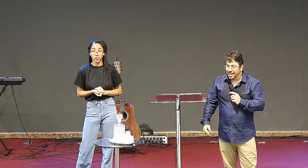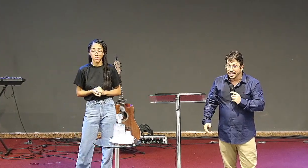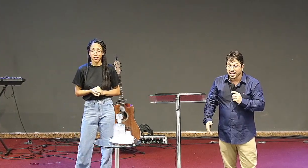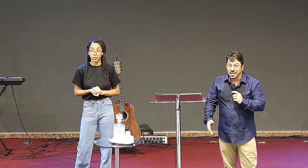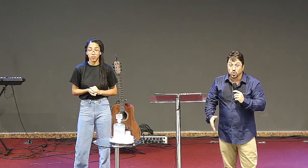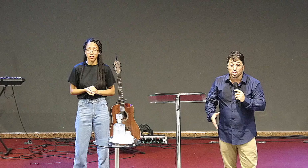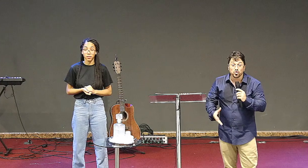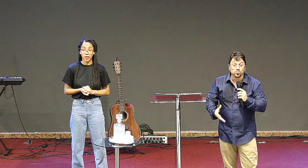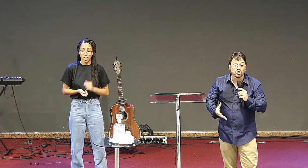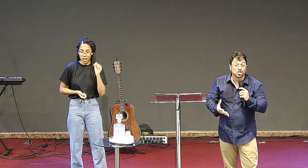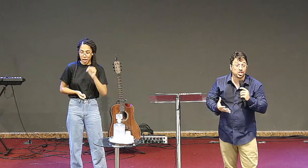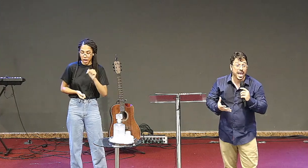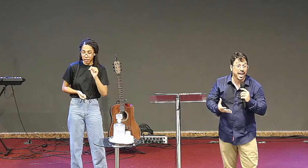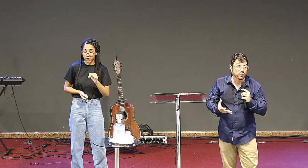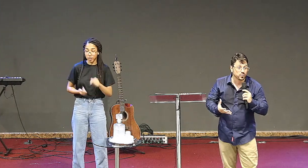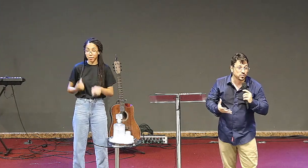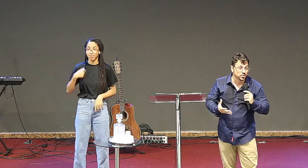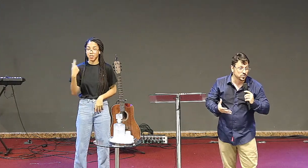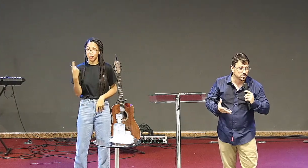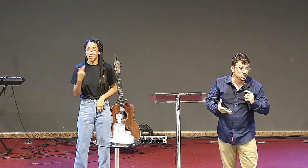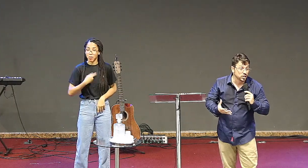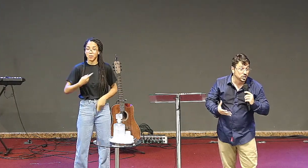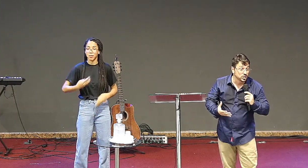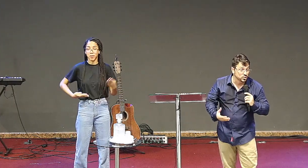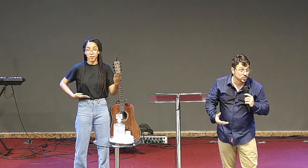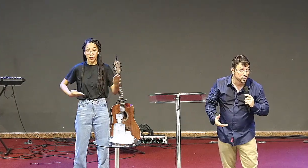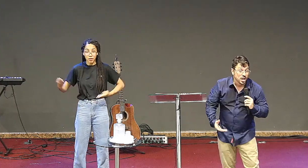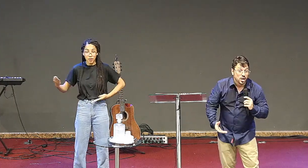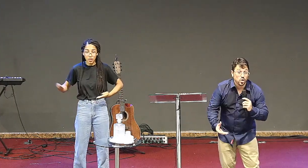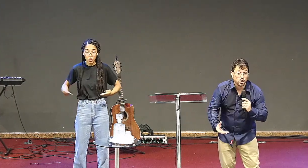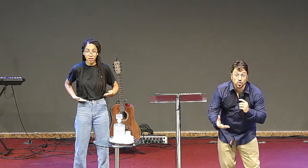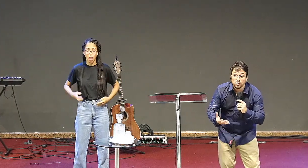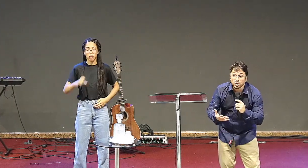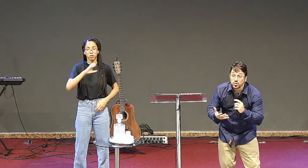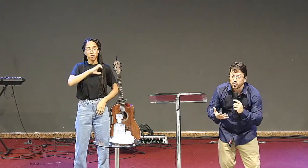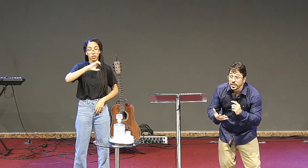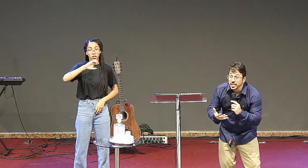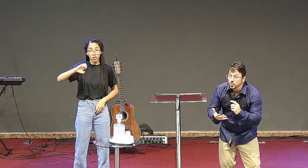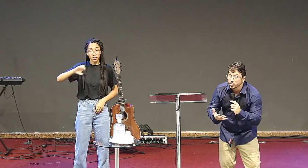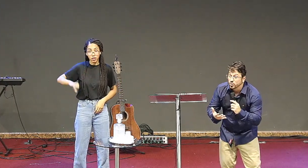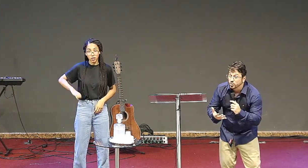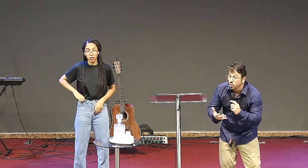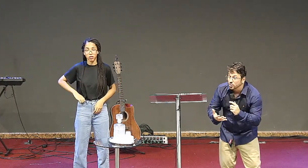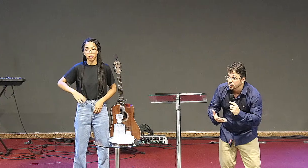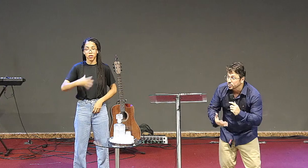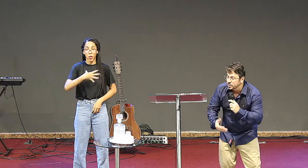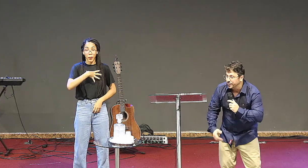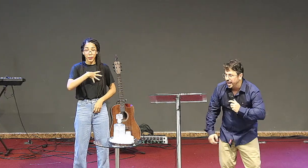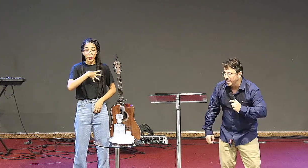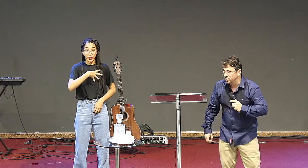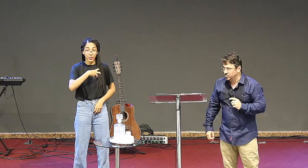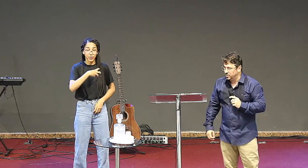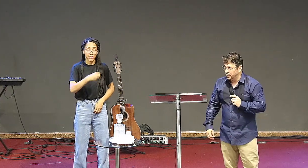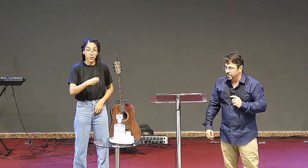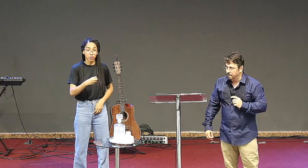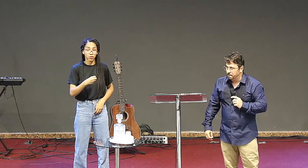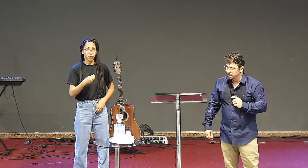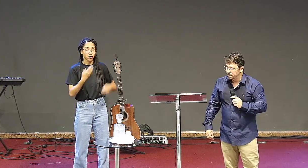aqui nós somos servos de Cristo nós somos filhos do dono do universo